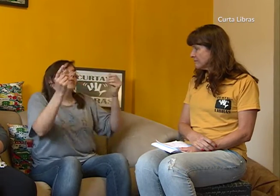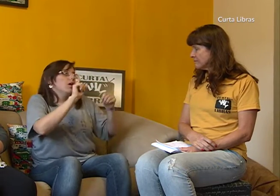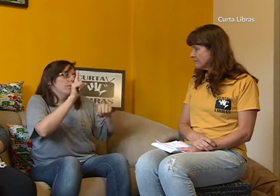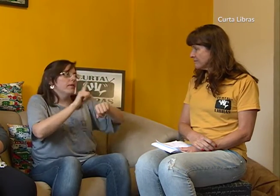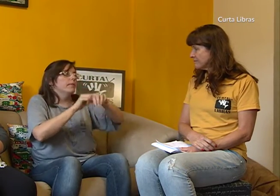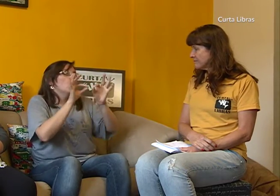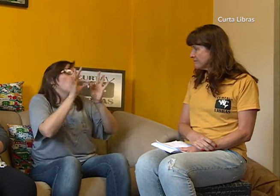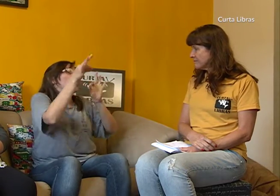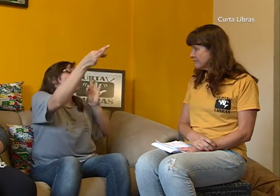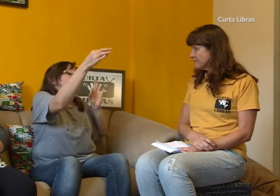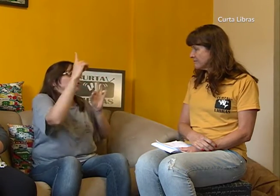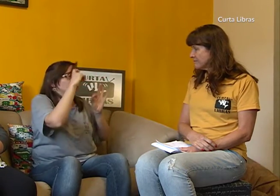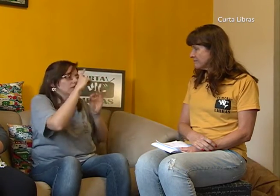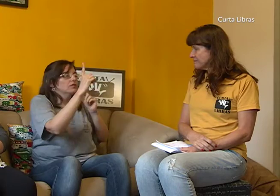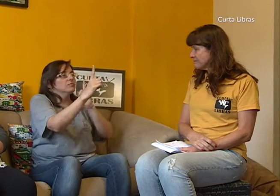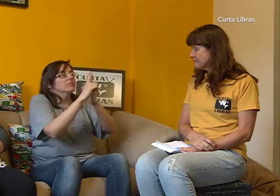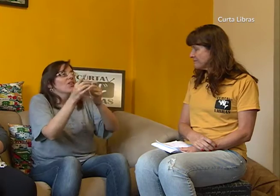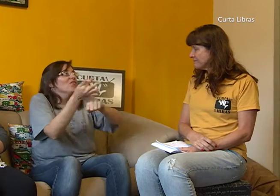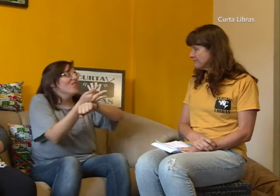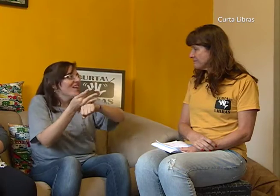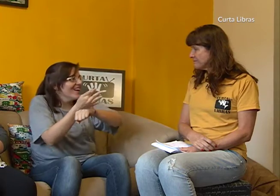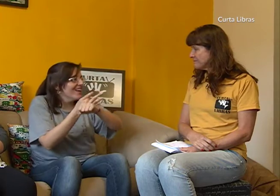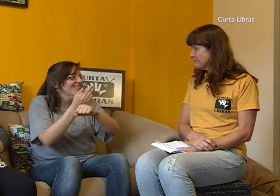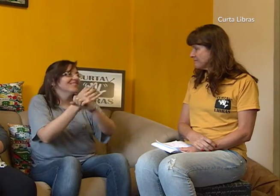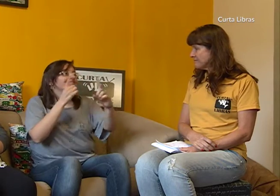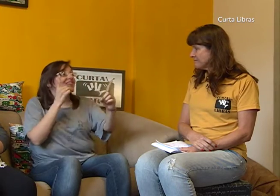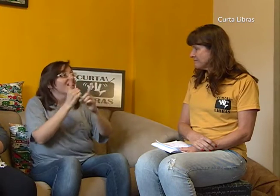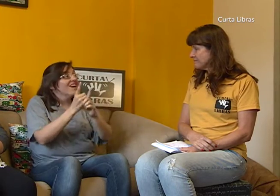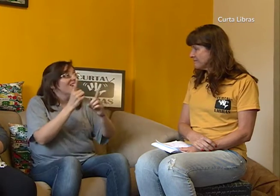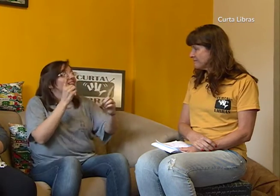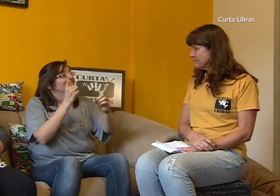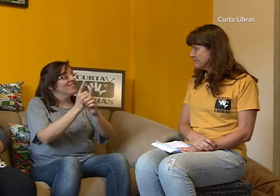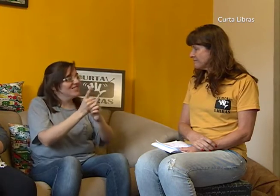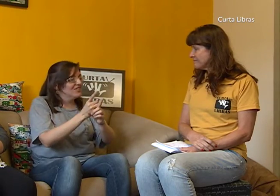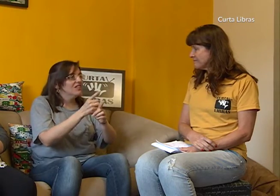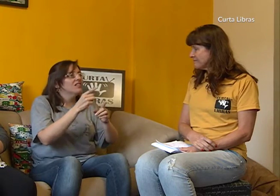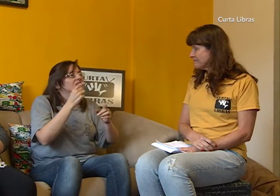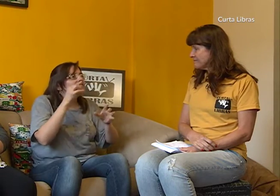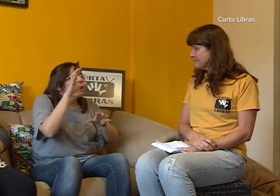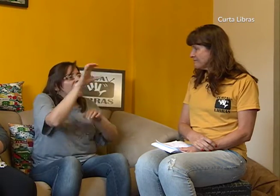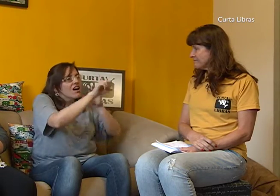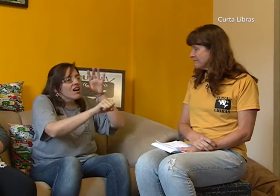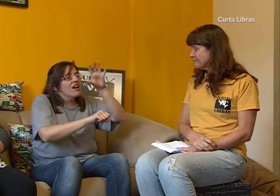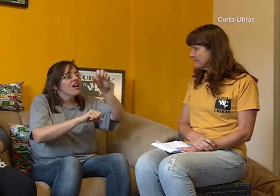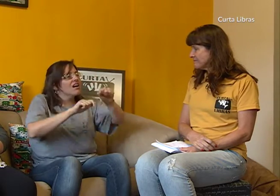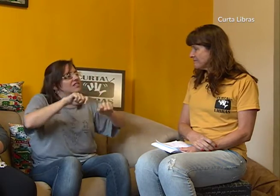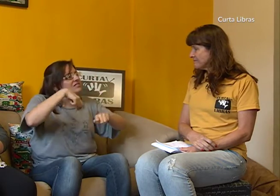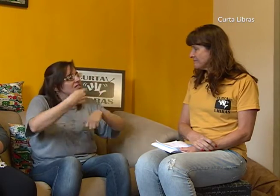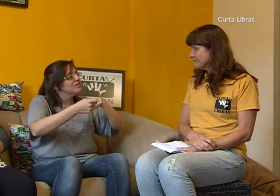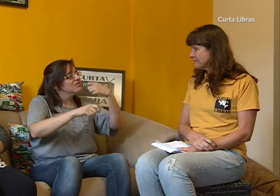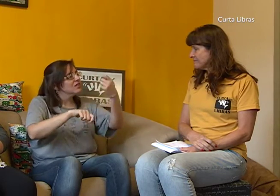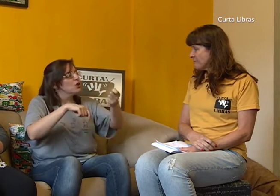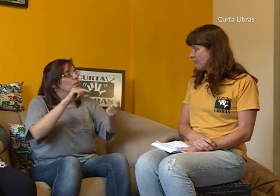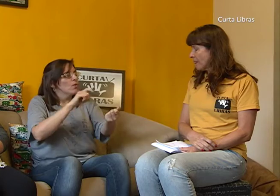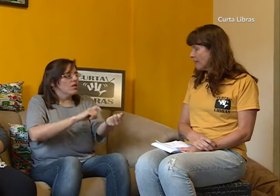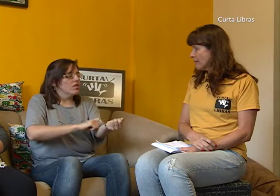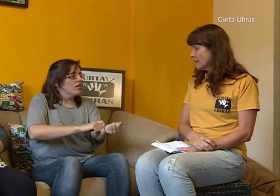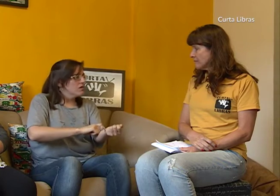porque morava longe, então era mais difícil. A gente só se encontrava nas férias, então eu ia aprendendo aos poucos alguns sinais. Eles me ensinavam sinais